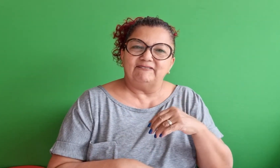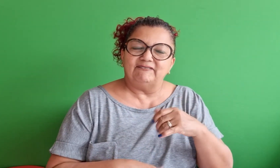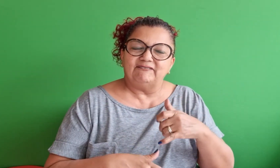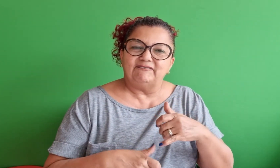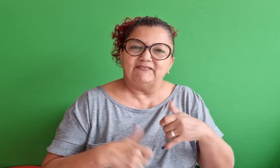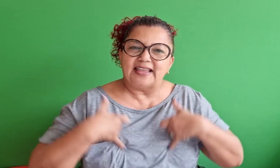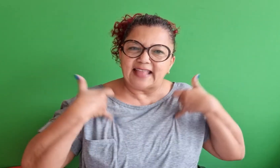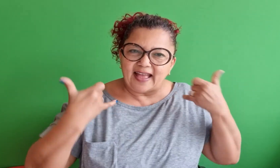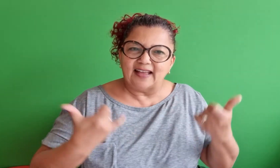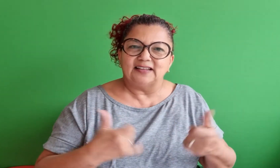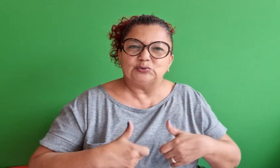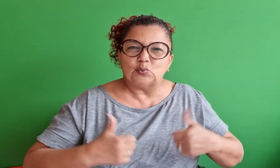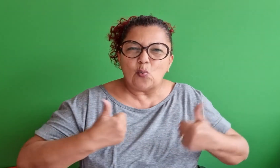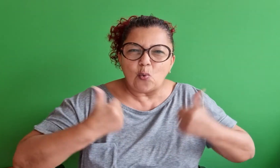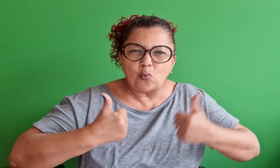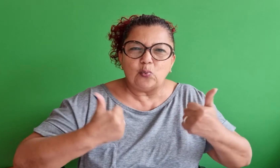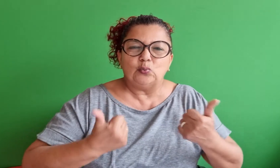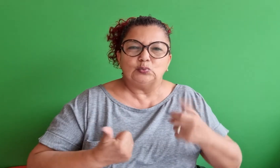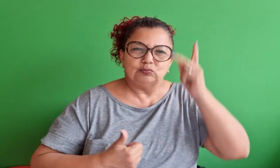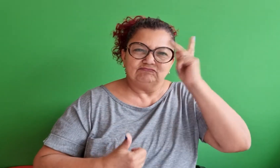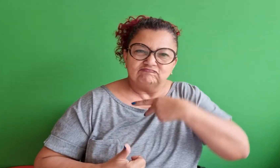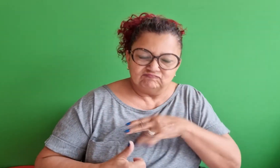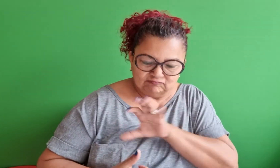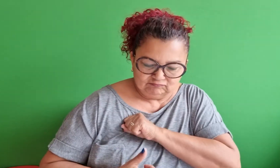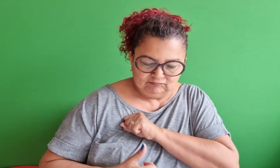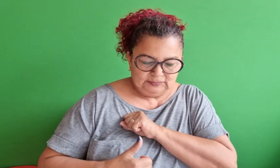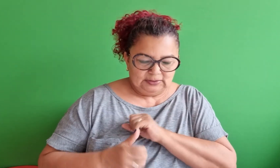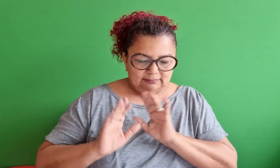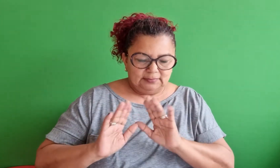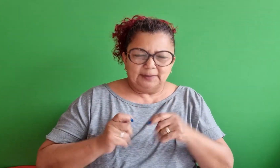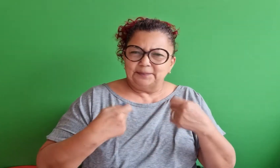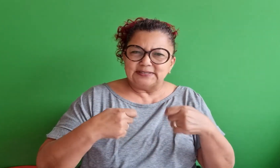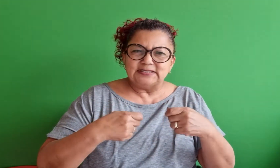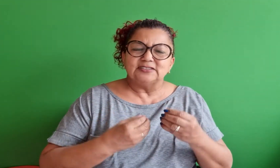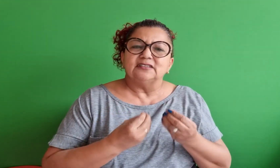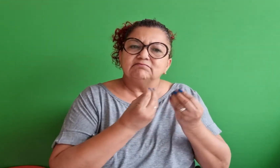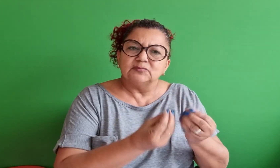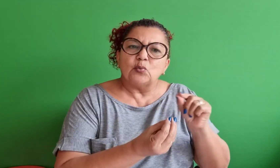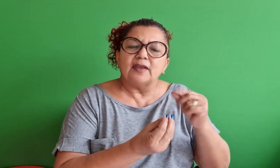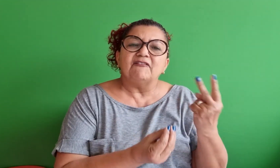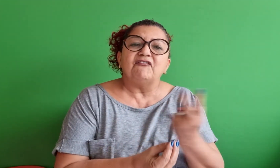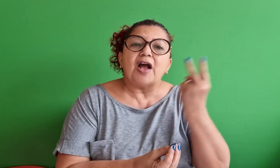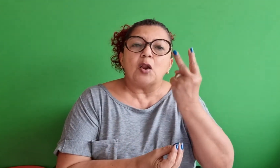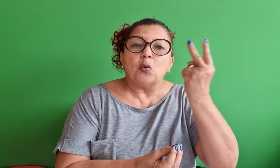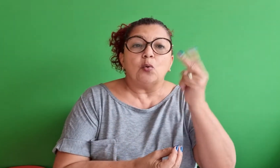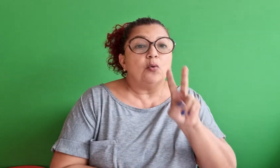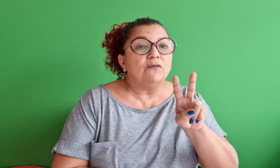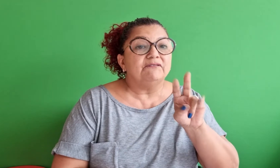afastar esses sentimentos do orgulho, da vaidade, do egoísmo e dar